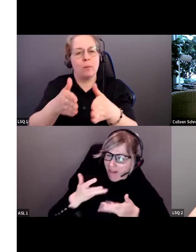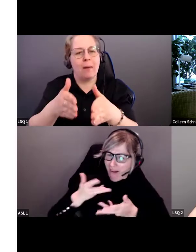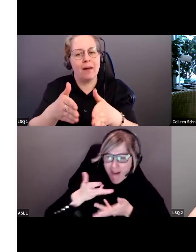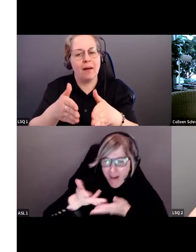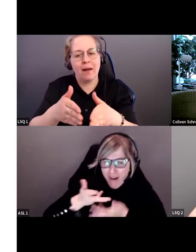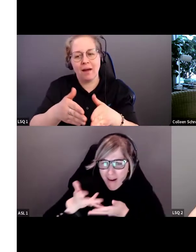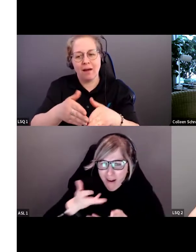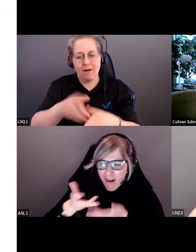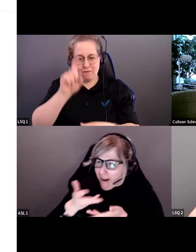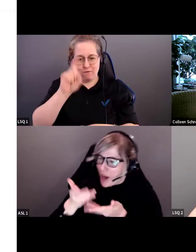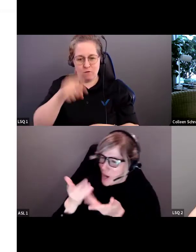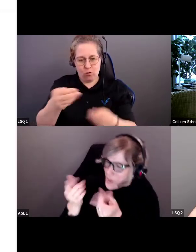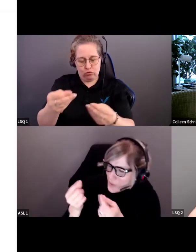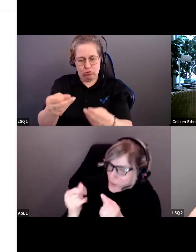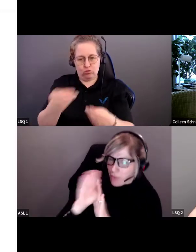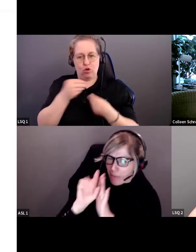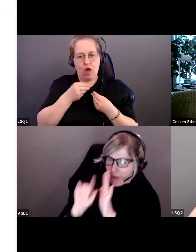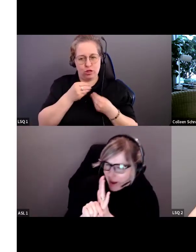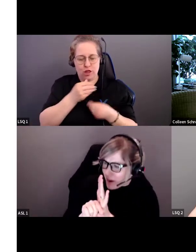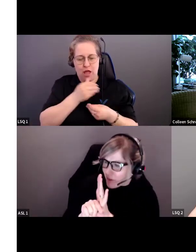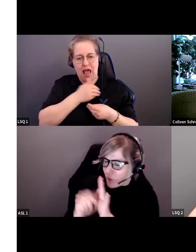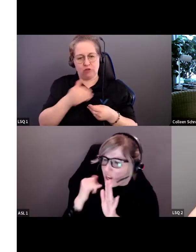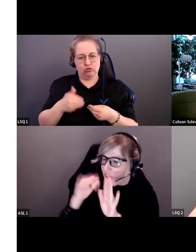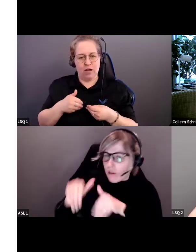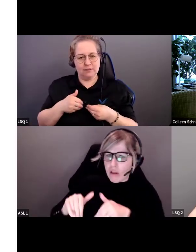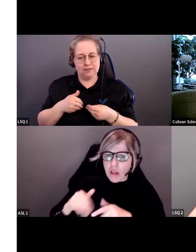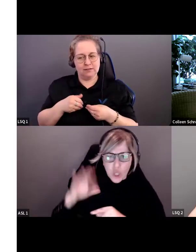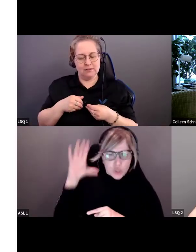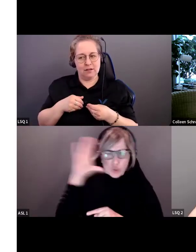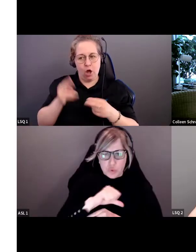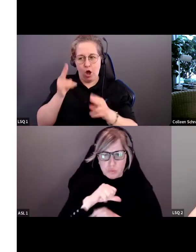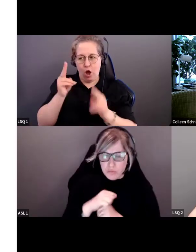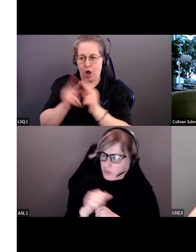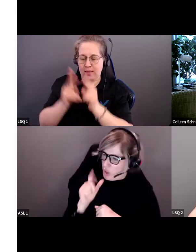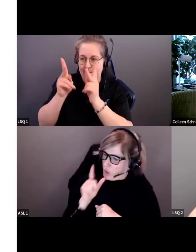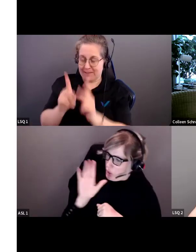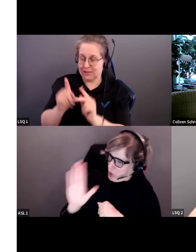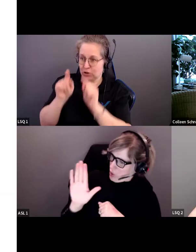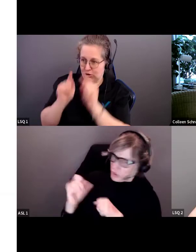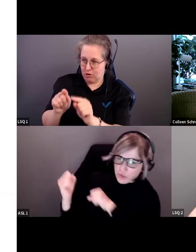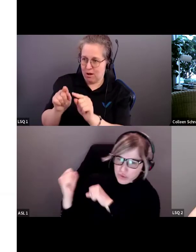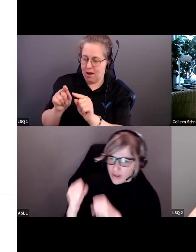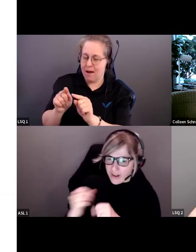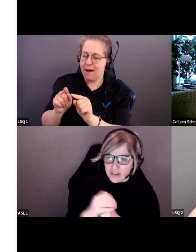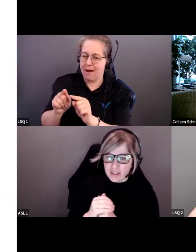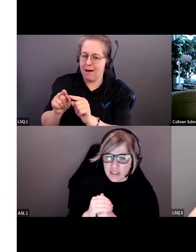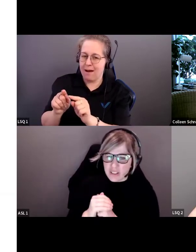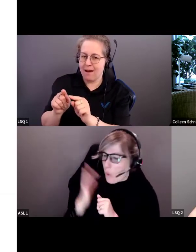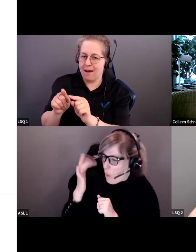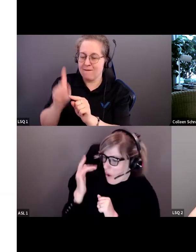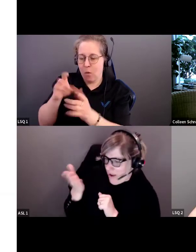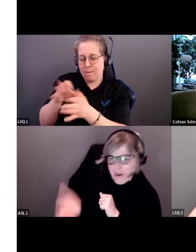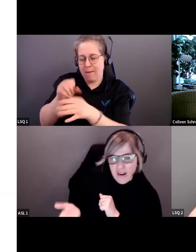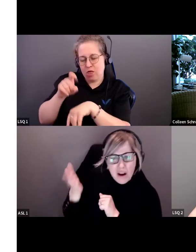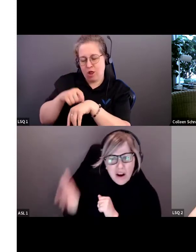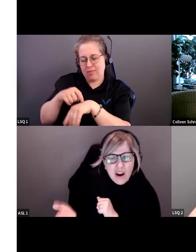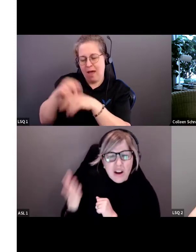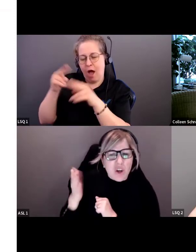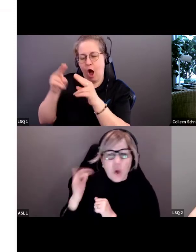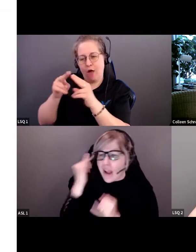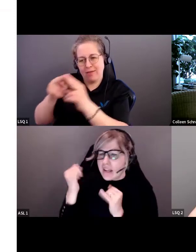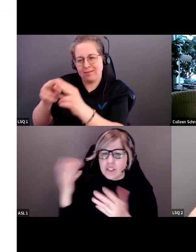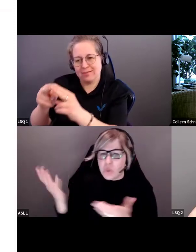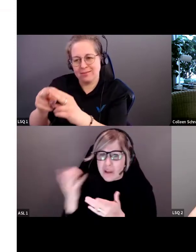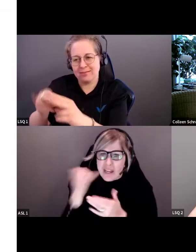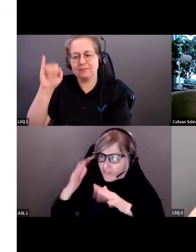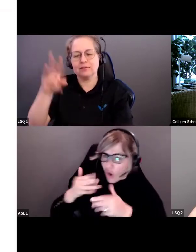à connaître la personne qui est devant nous, nous déterminons d'avance quels sont ses